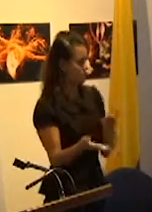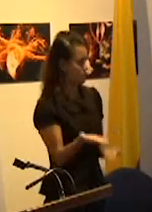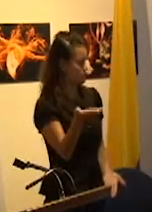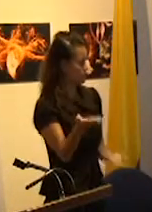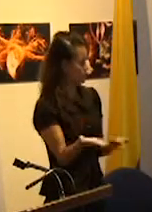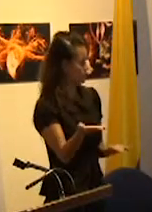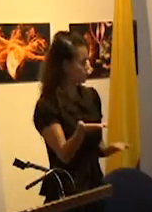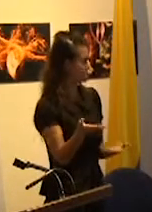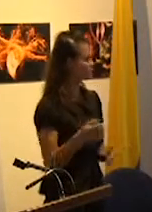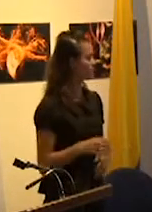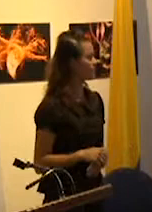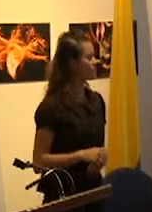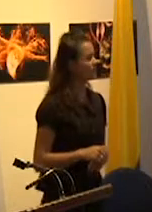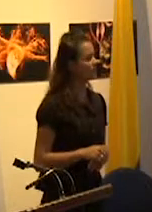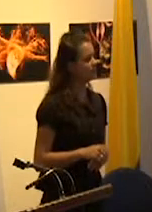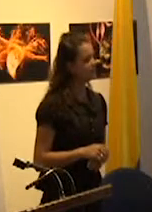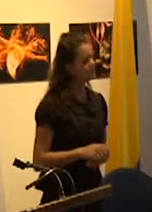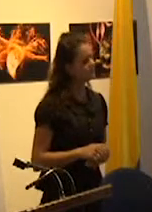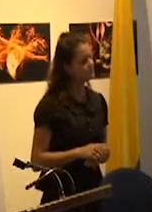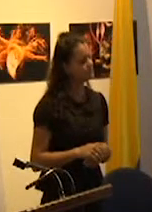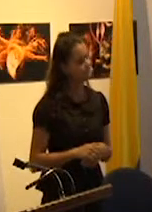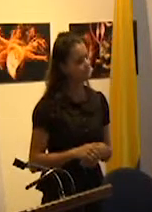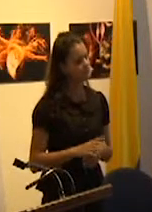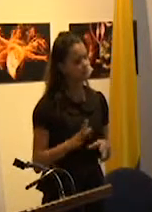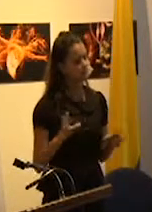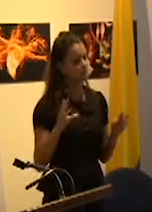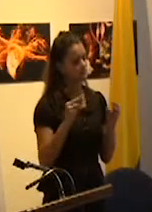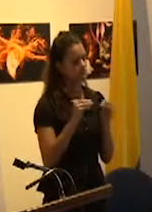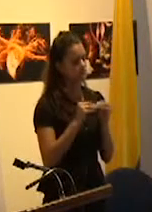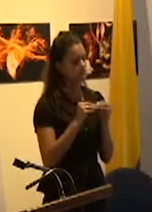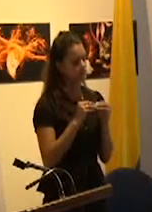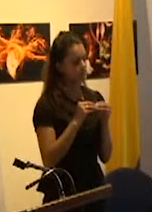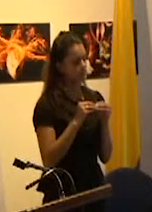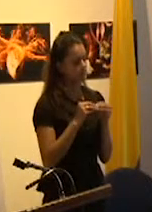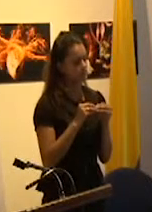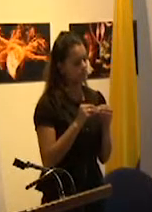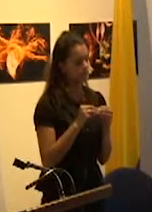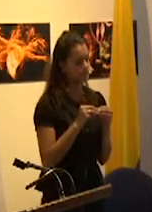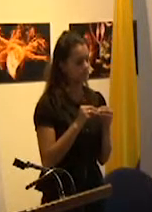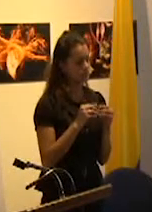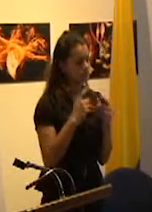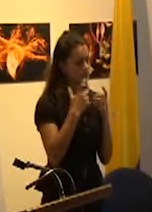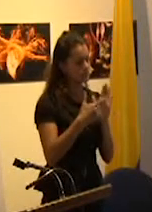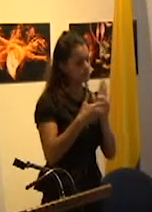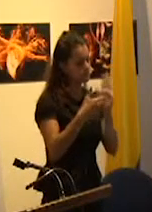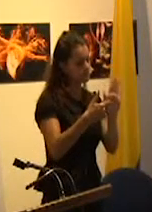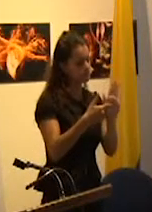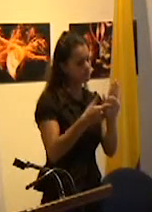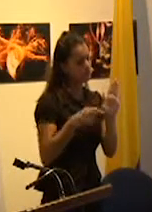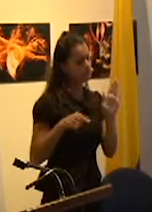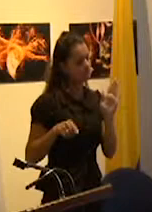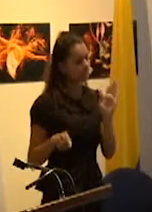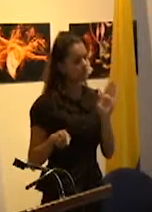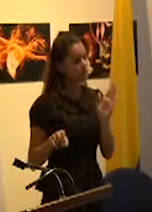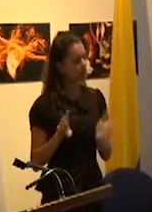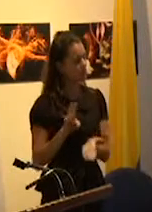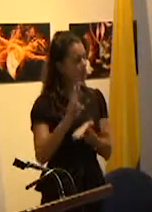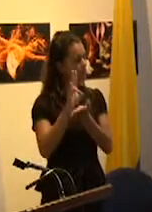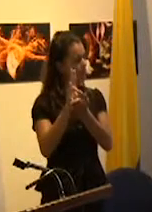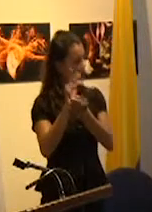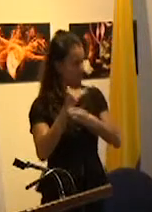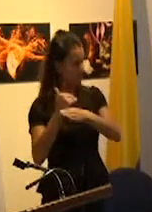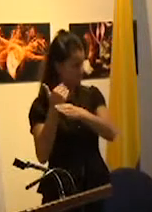si destacamos los embates que recibió el modelo de igualación